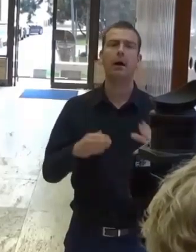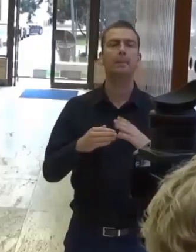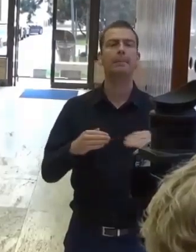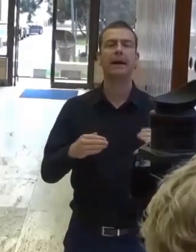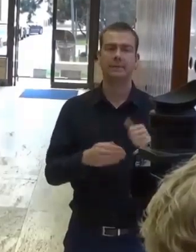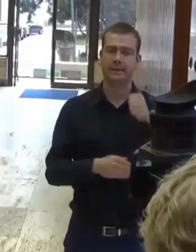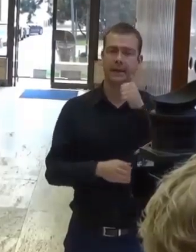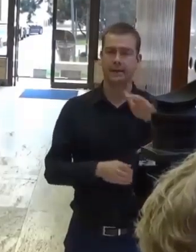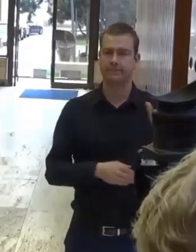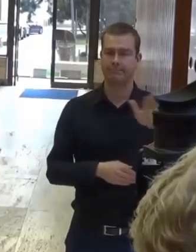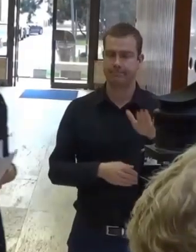Ďakujem veľmi pekne. Do ľudia.